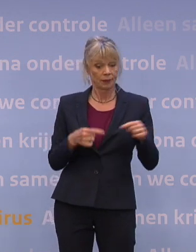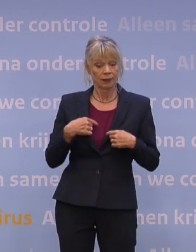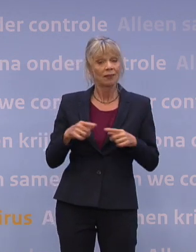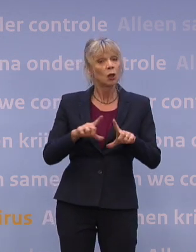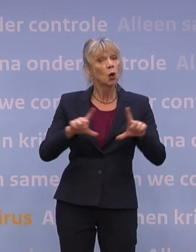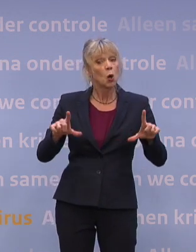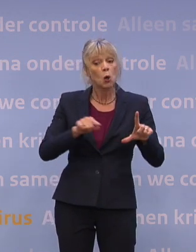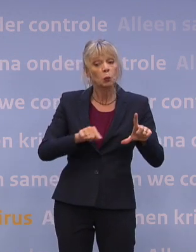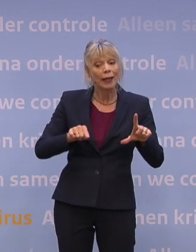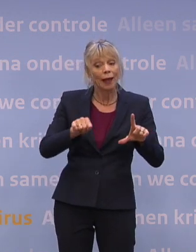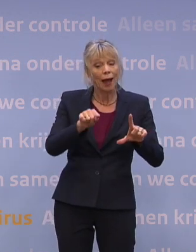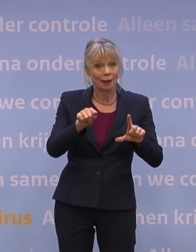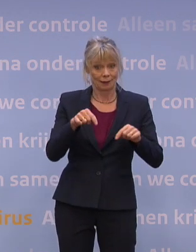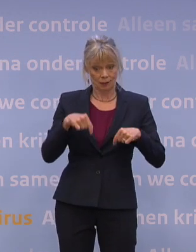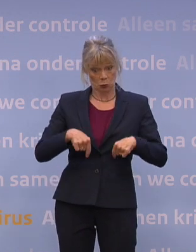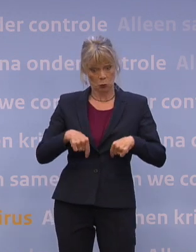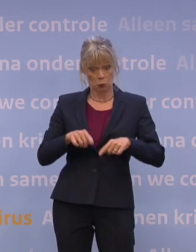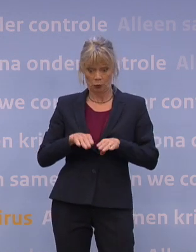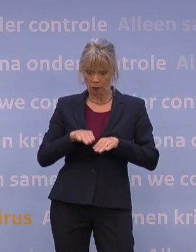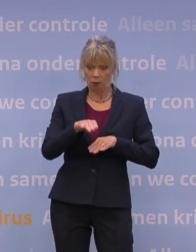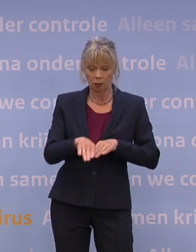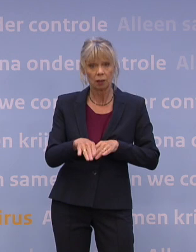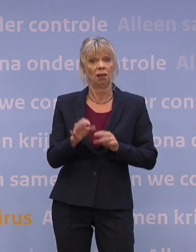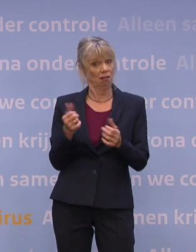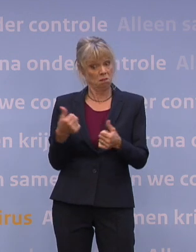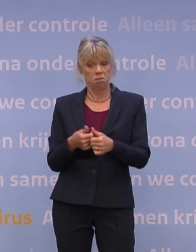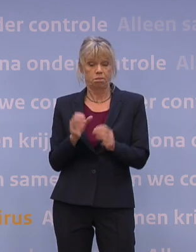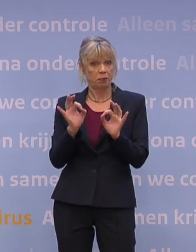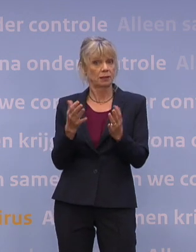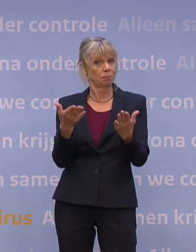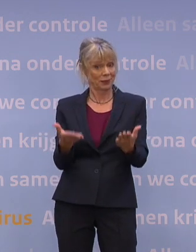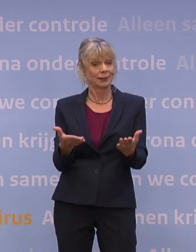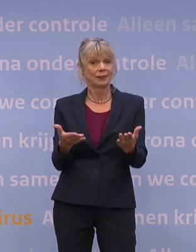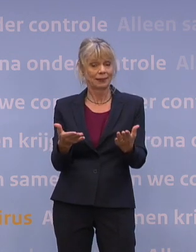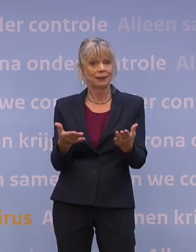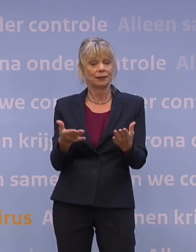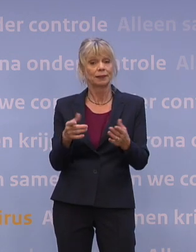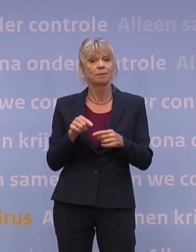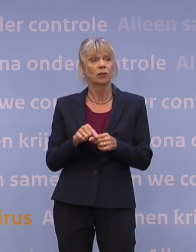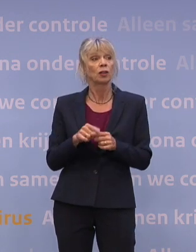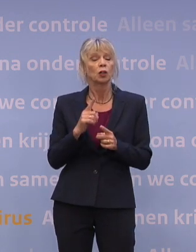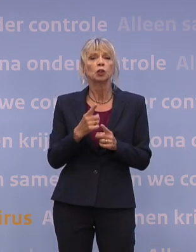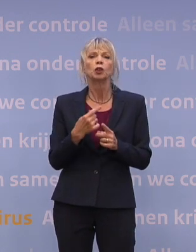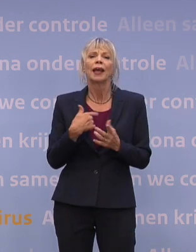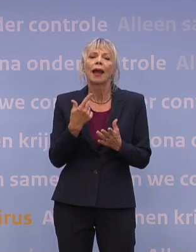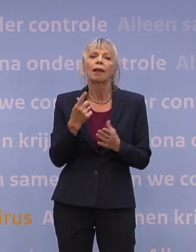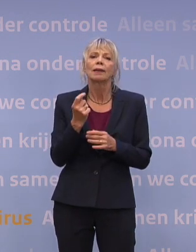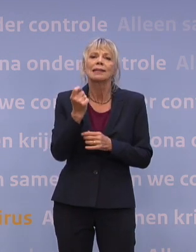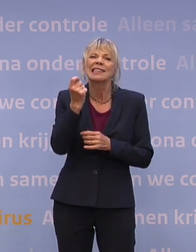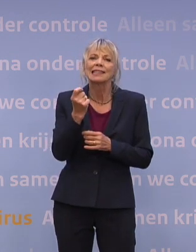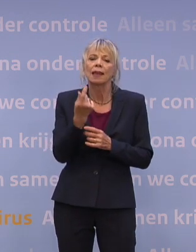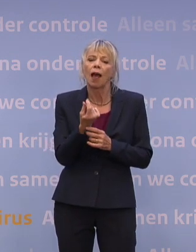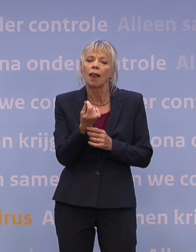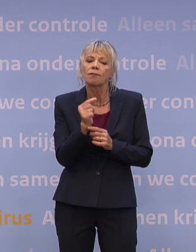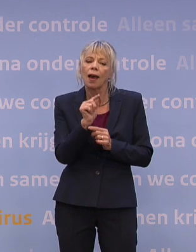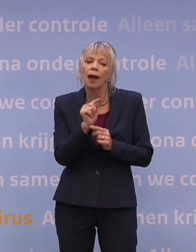afgesproken. Dus ik bedoel niet zozeer openingsplannen, de volgende stappen, de data die we daarbij hebben genoemd. Maar ik bedoel gewoon de signaalwaarden eigenlijk die we hadden afgesproken